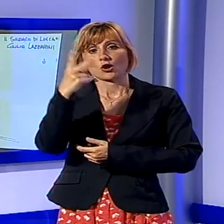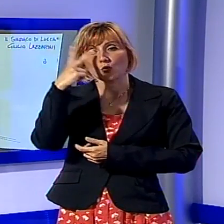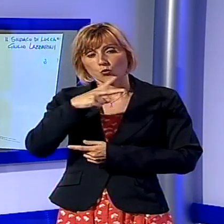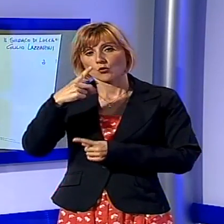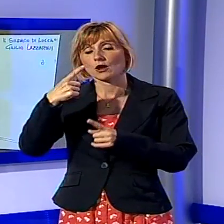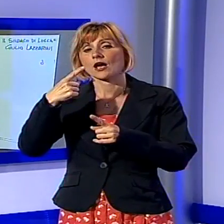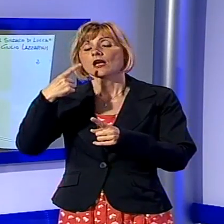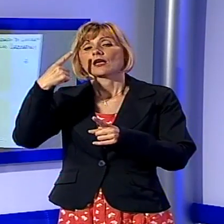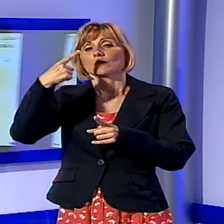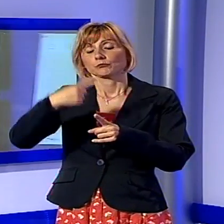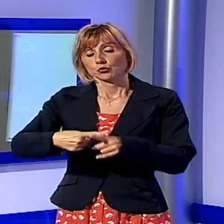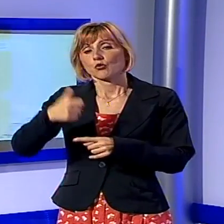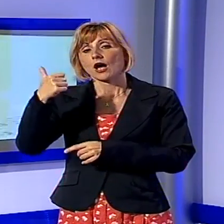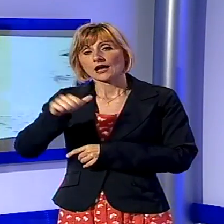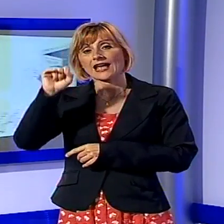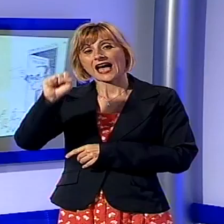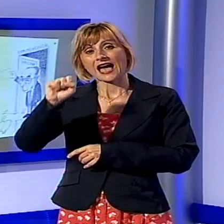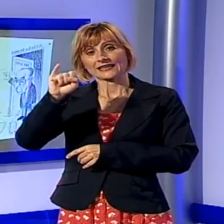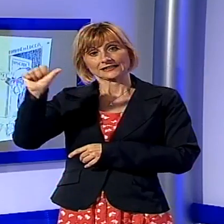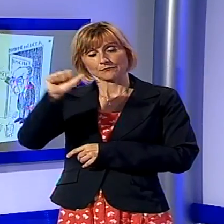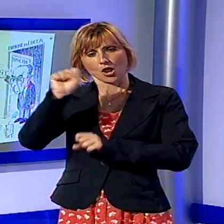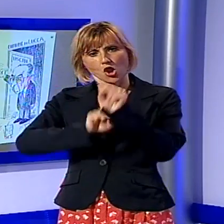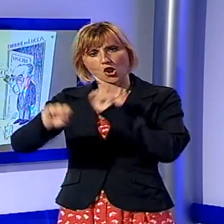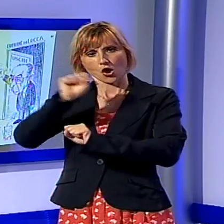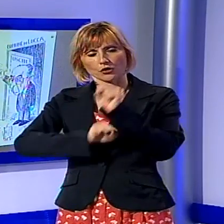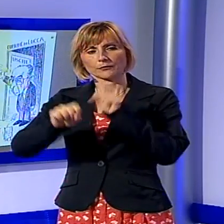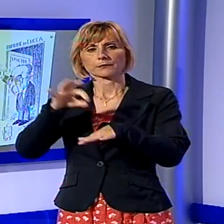disabilità e a quelli di AISM per la lotta alla sclerosi multipla.